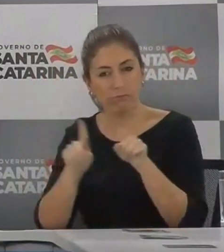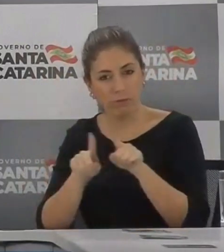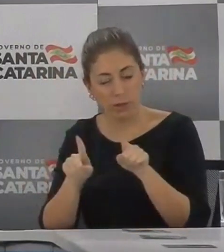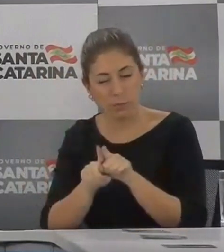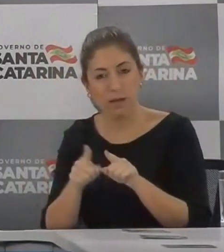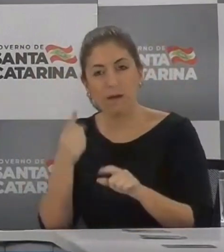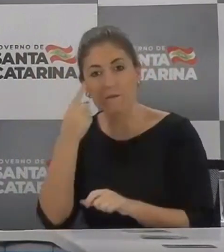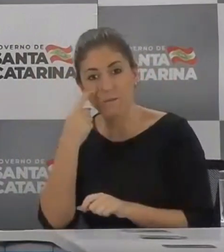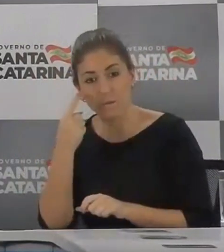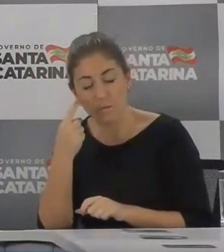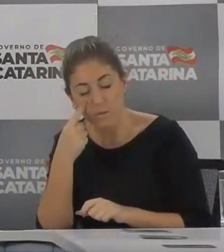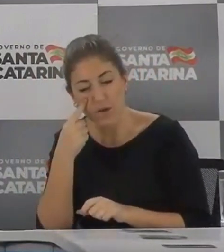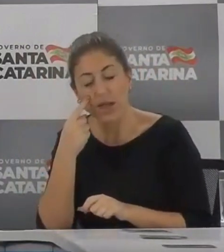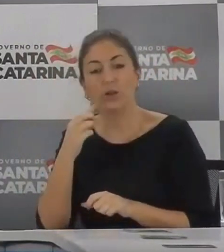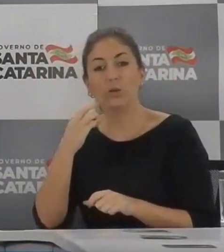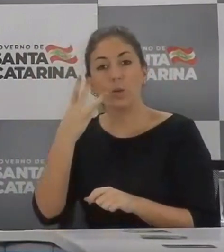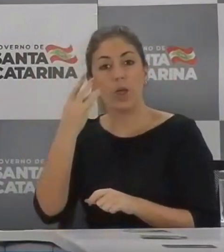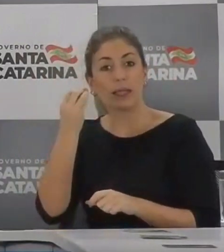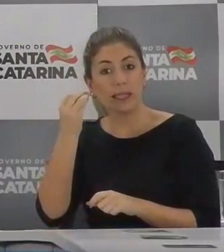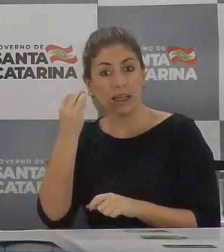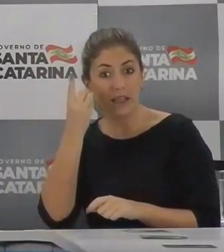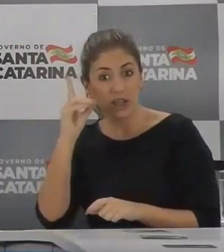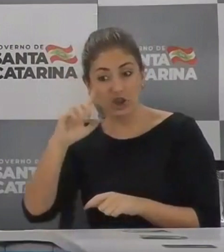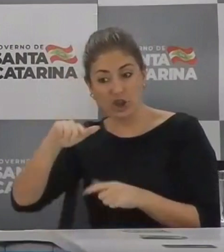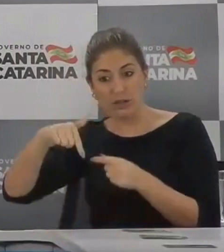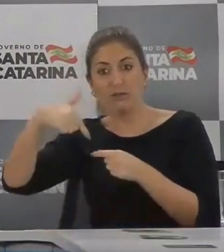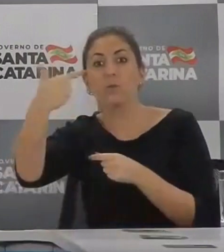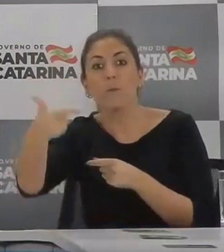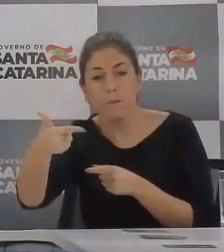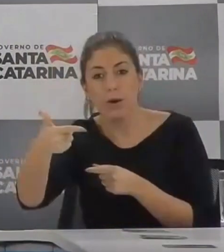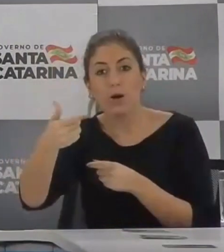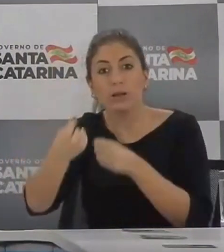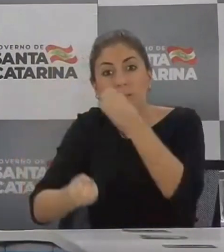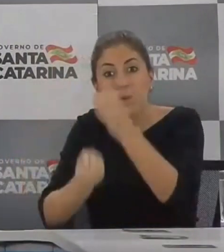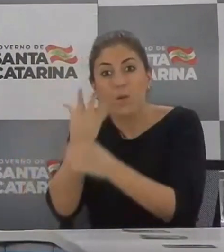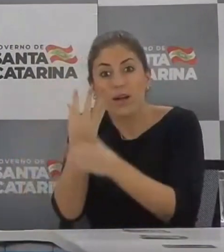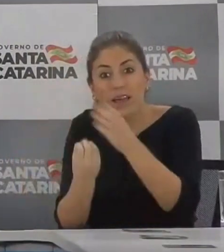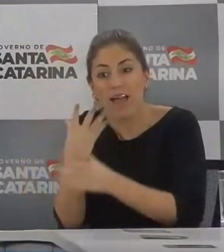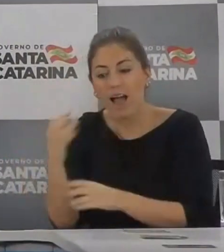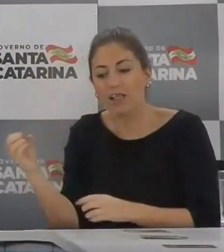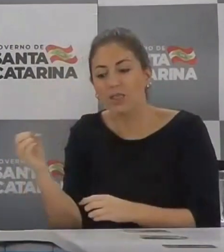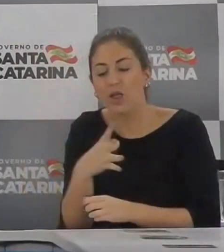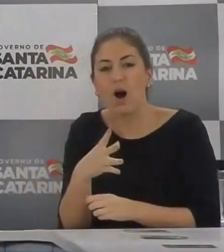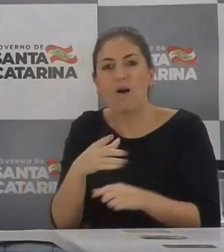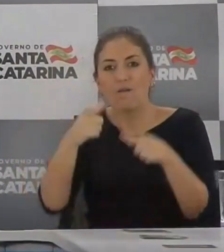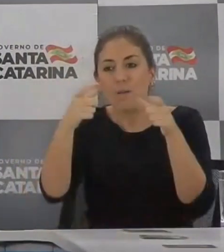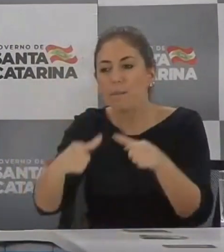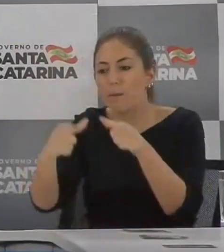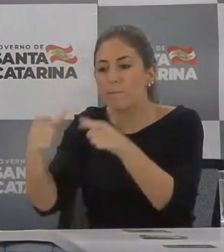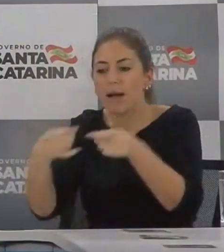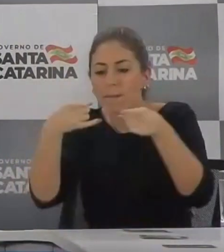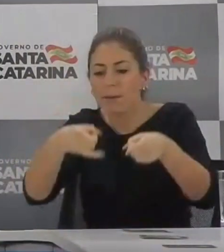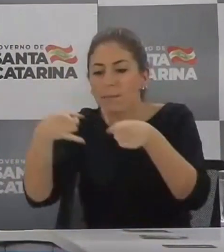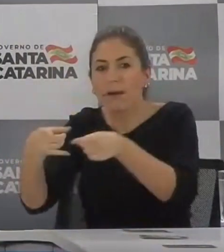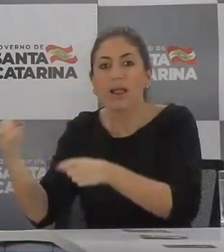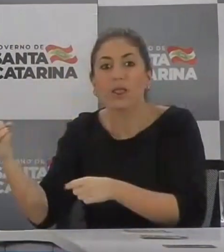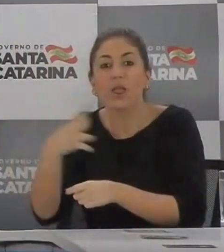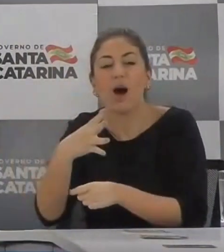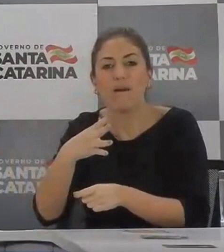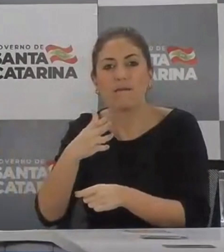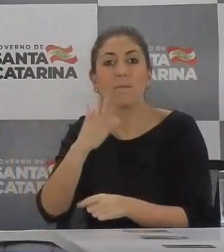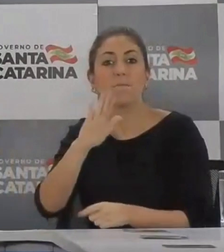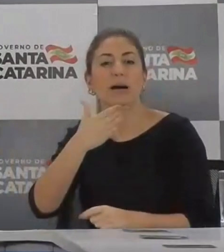capacidade de nos mobilizarmos para criarmos mais 713 leitos de UTI. Essa conta